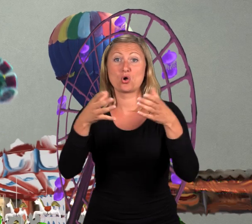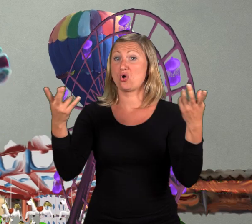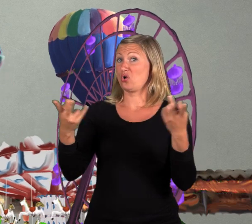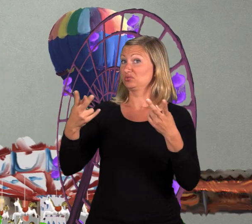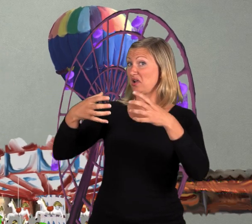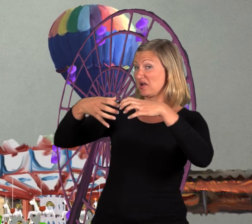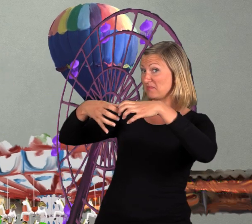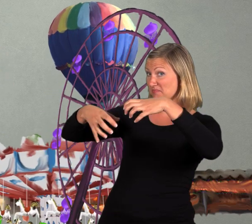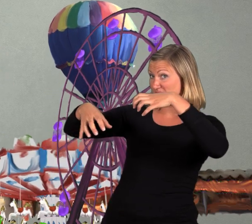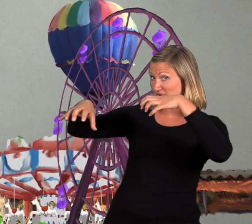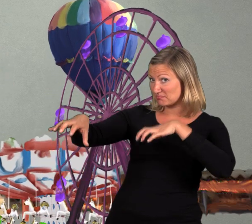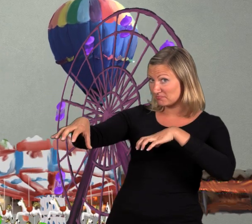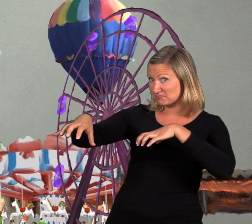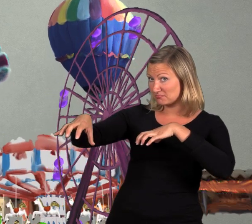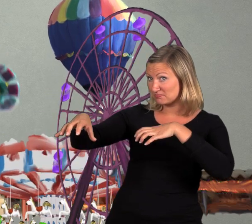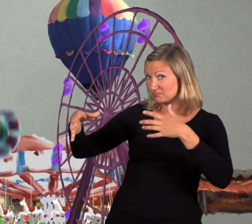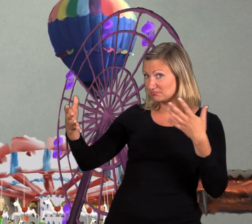Miteinanders sind Oder eben nicht